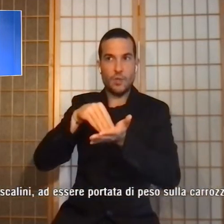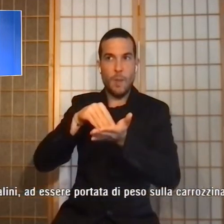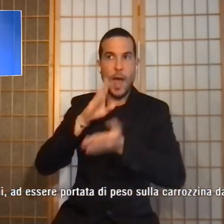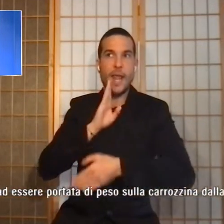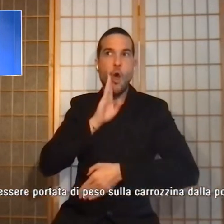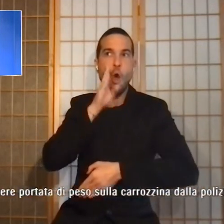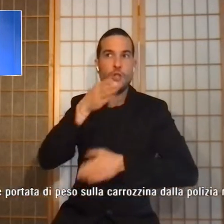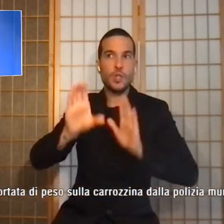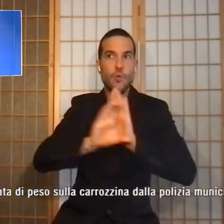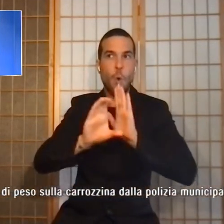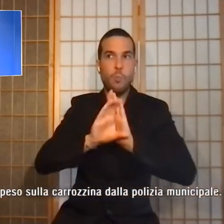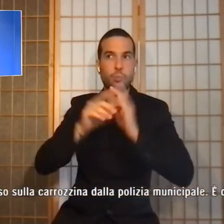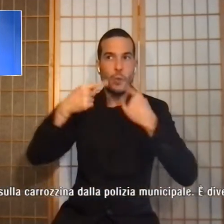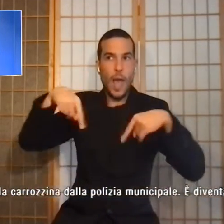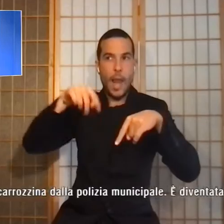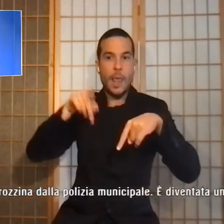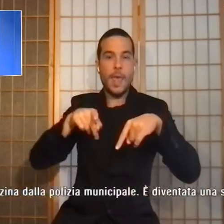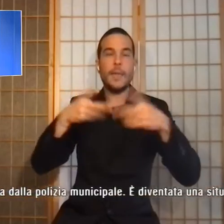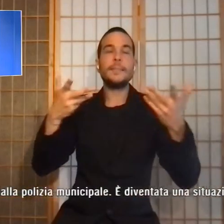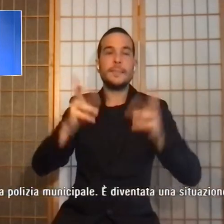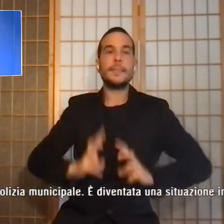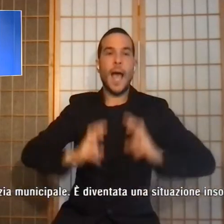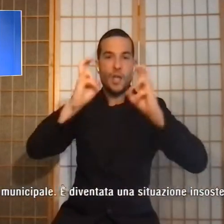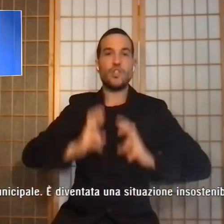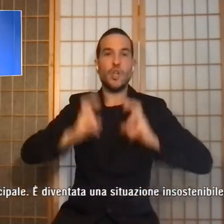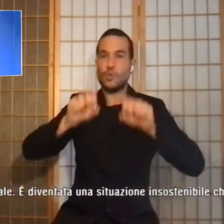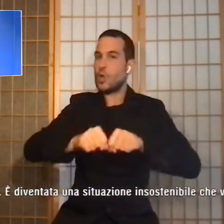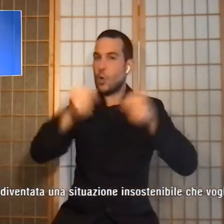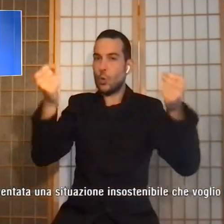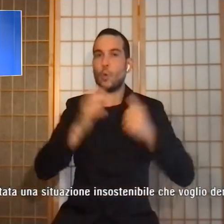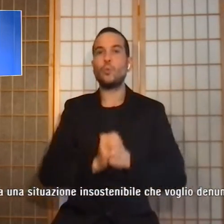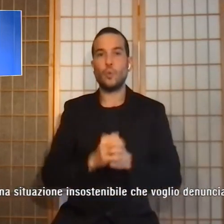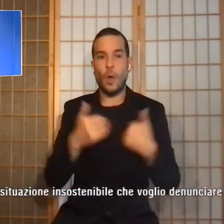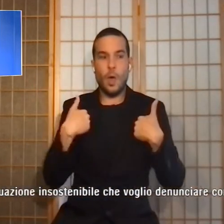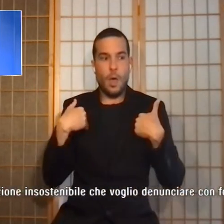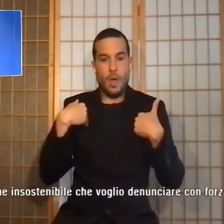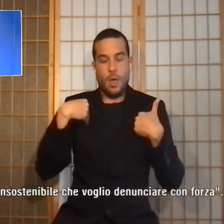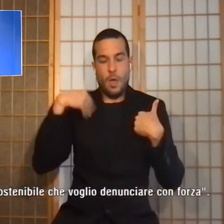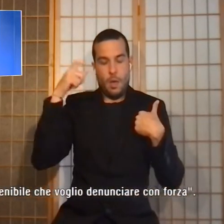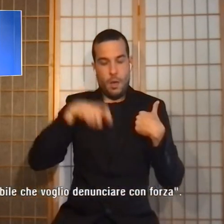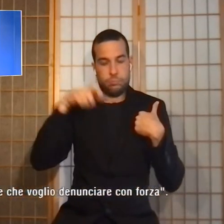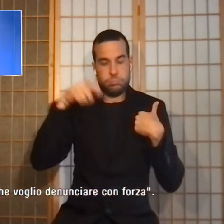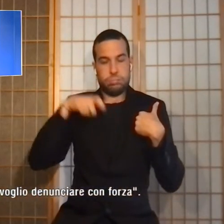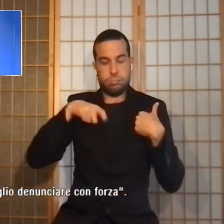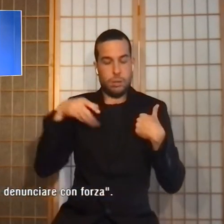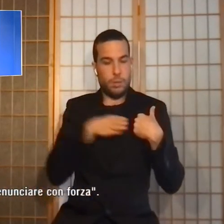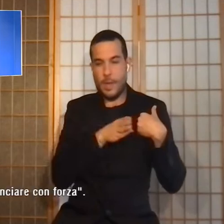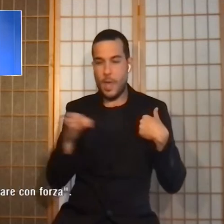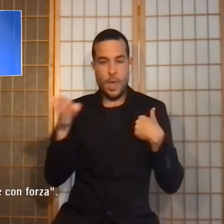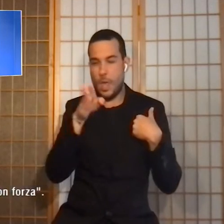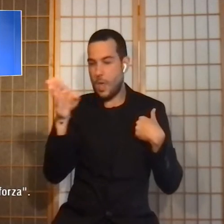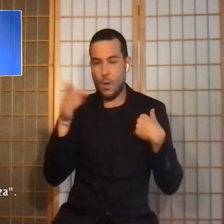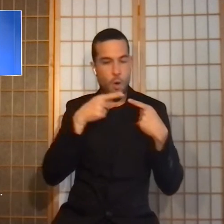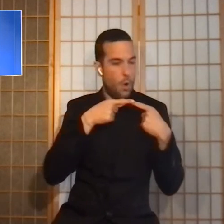è rotto. Sono costretta a un percorso assai più lungo che mi vede, laddove ci